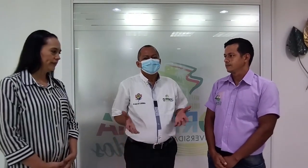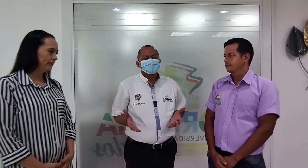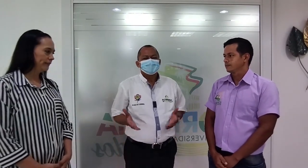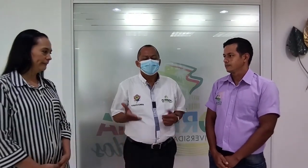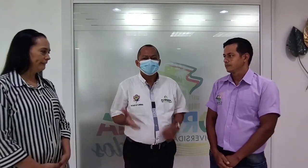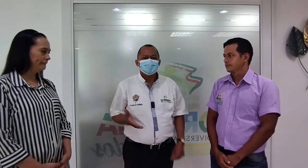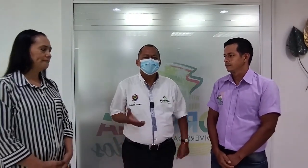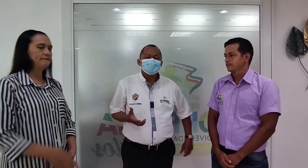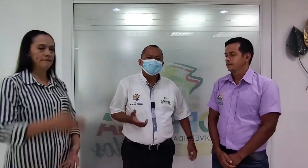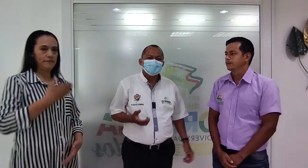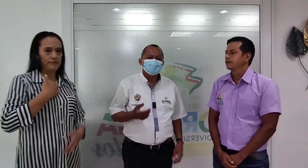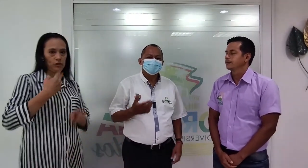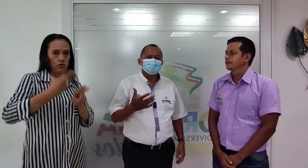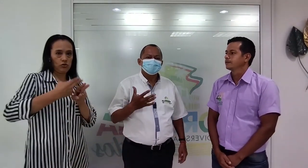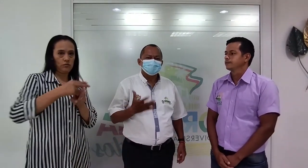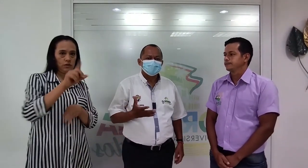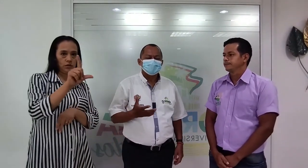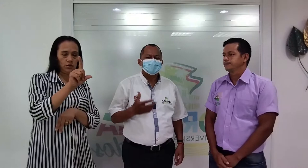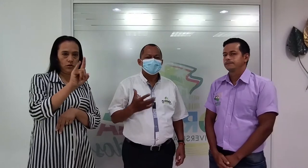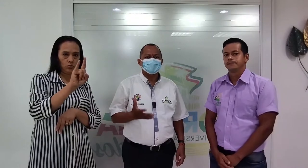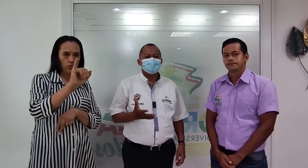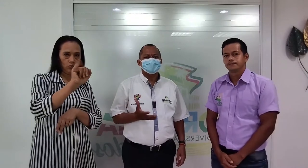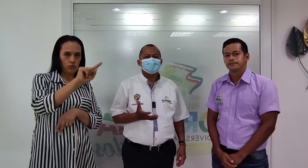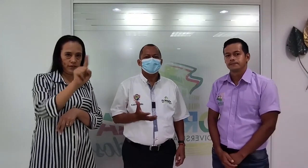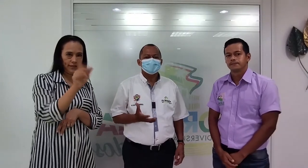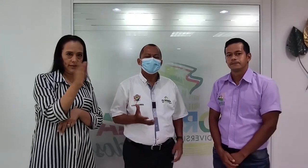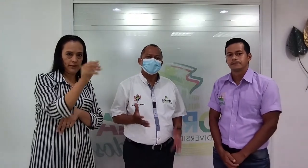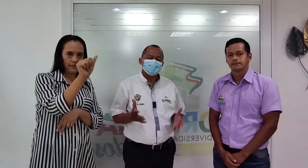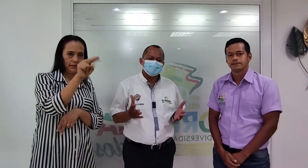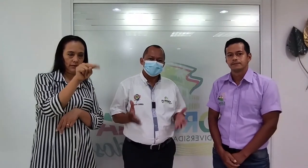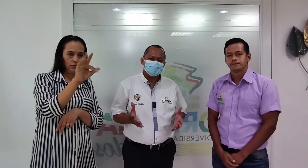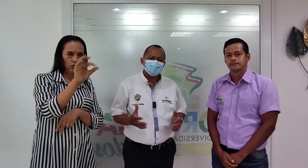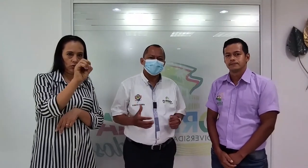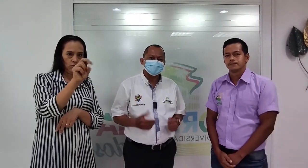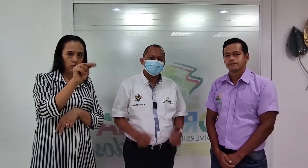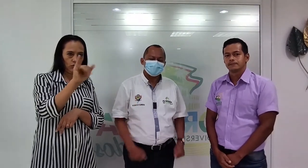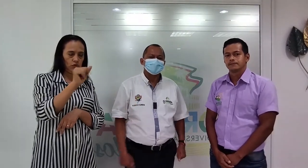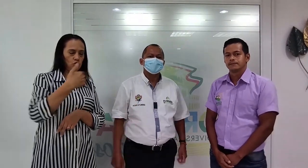Mi nombre es Luis Antonio Ruiz Isevi, alcalde de la Sociedad de Forensia.